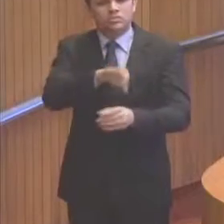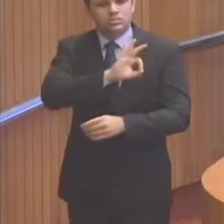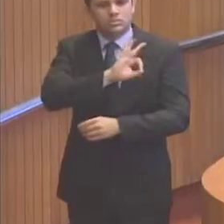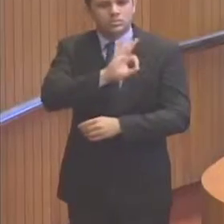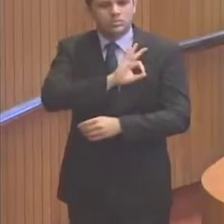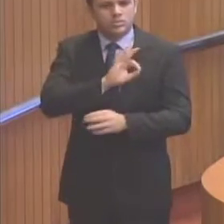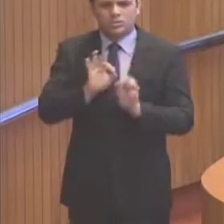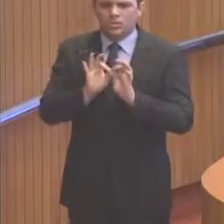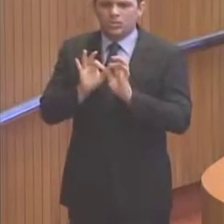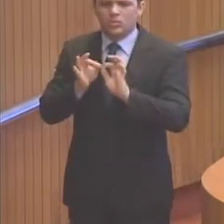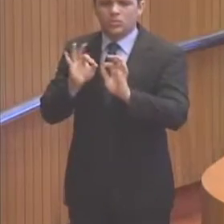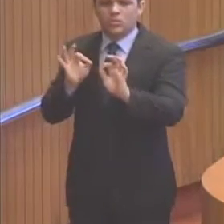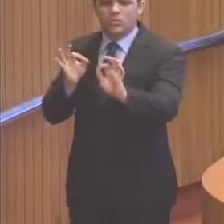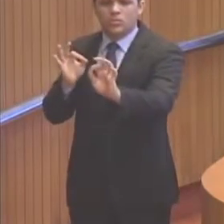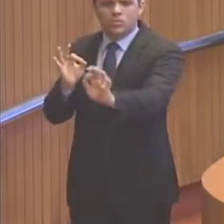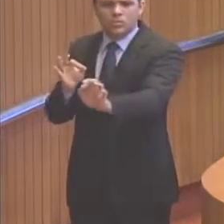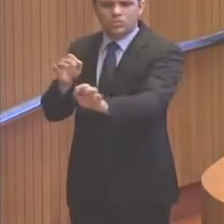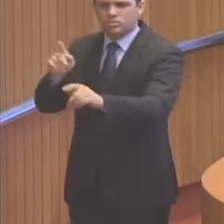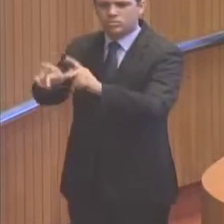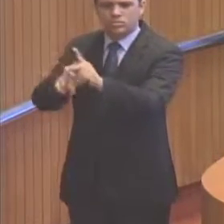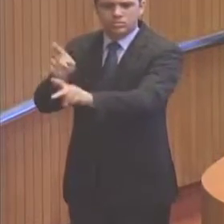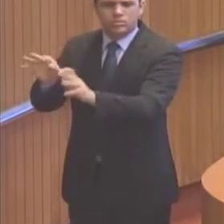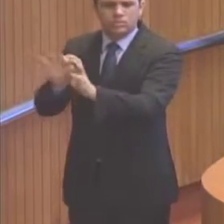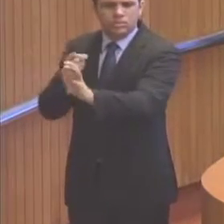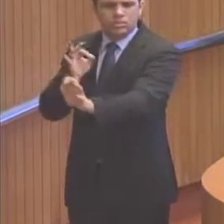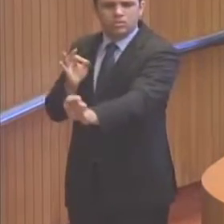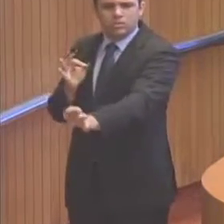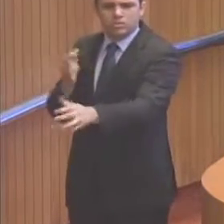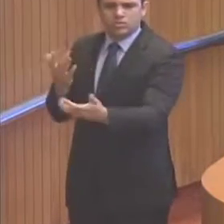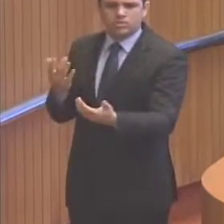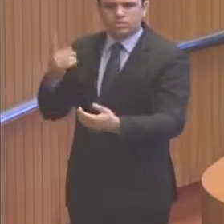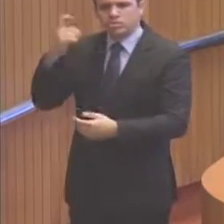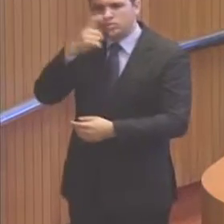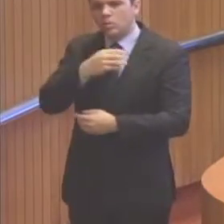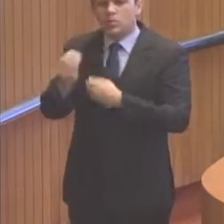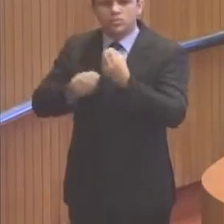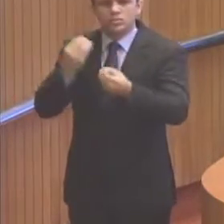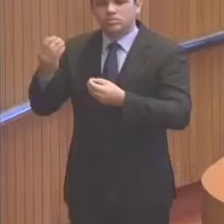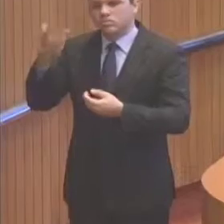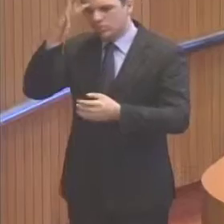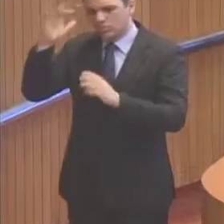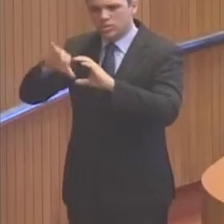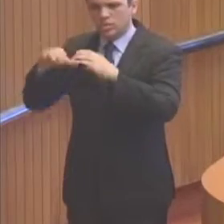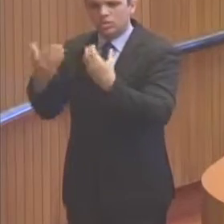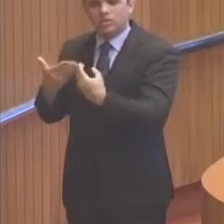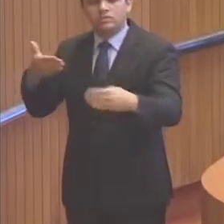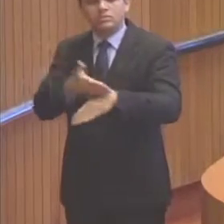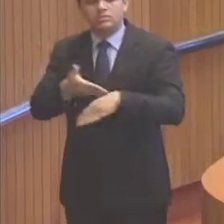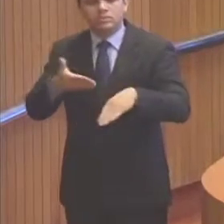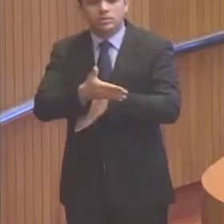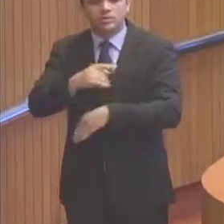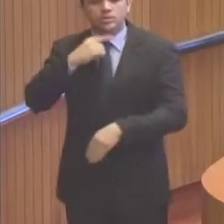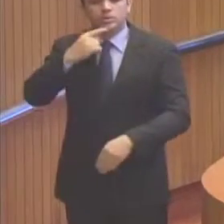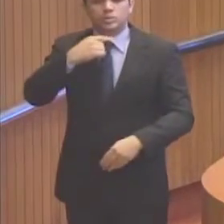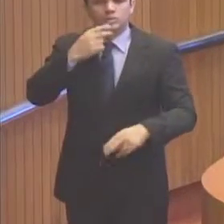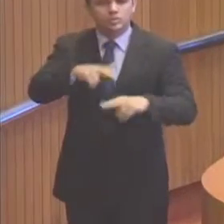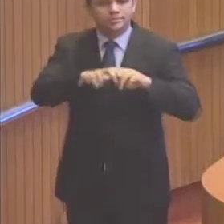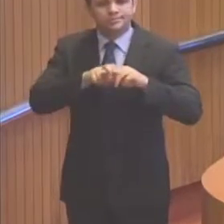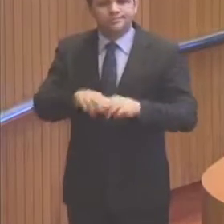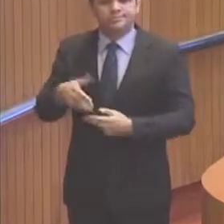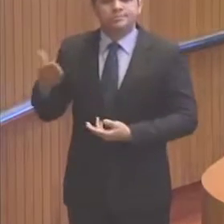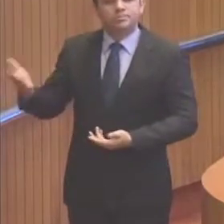distante da população, dificultando o acesso da comunidade, a comunidade mais interessada, que são as